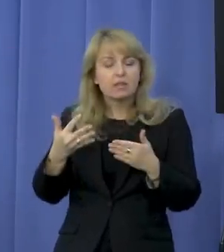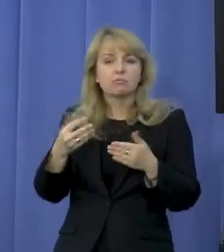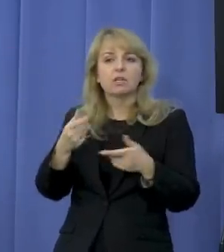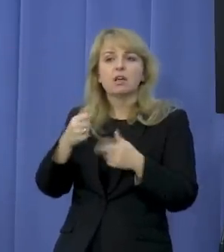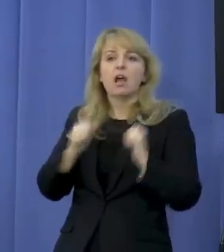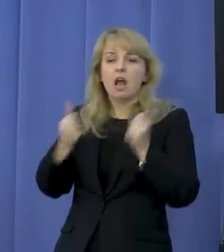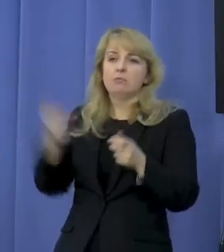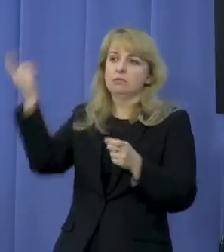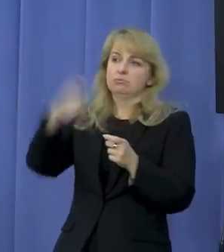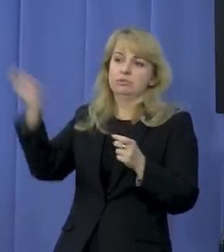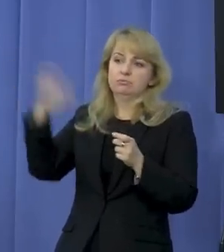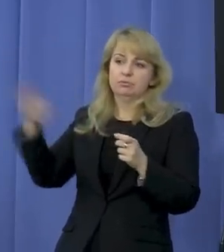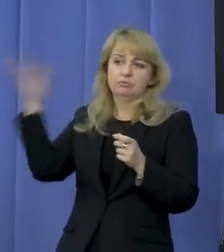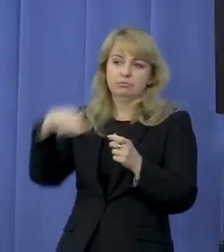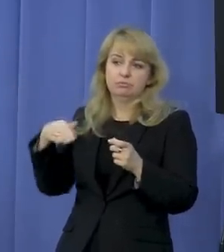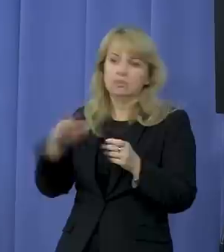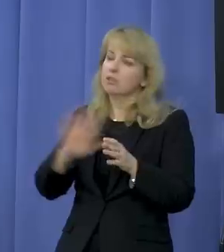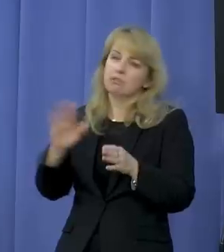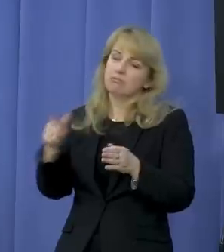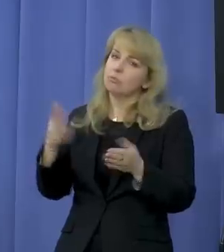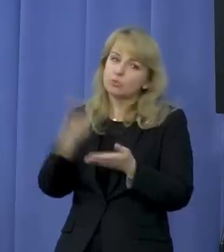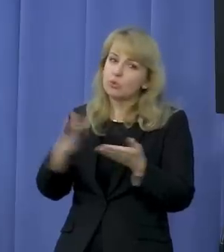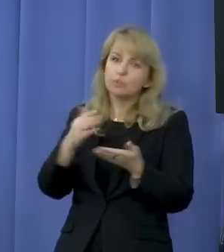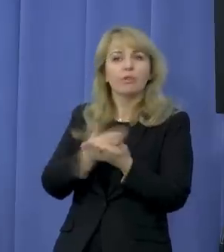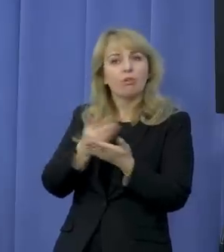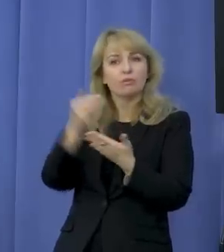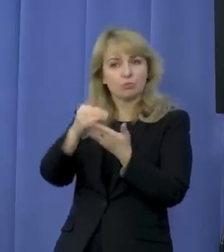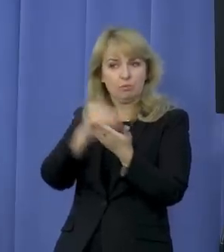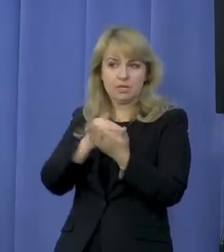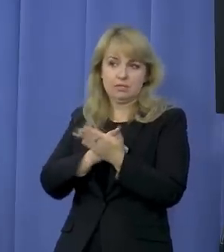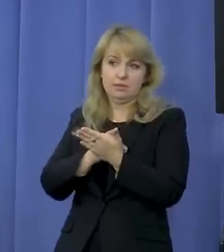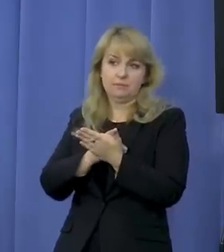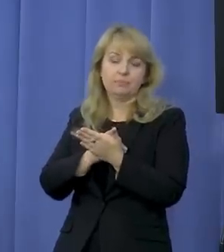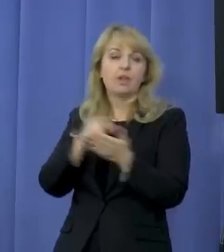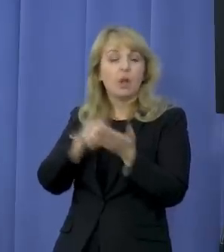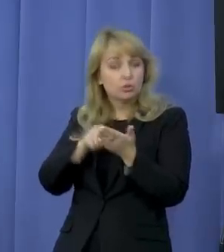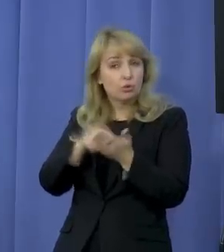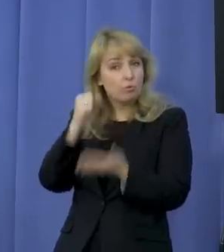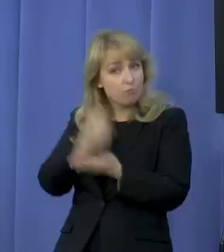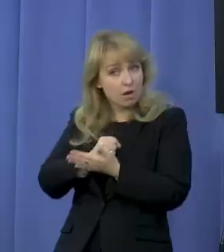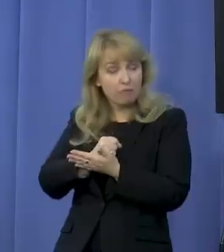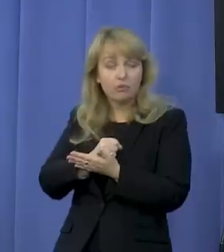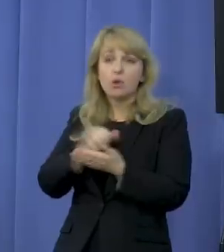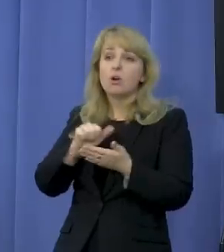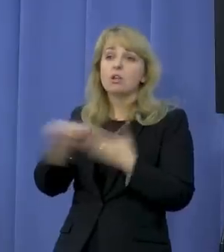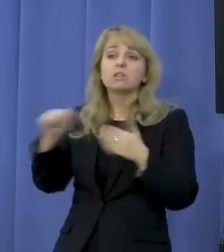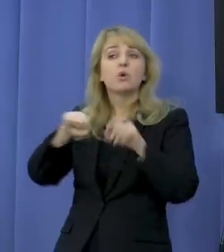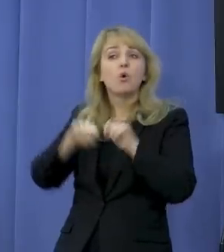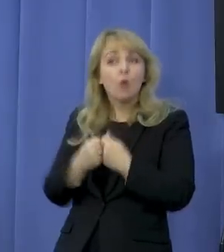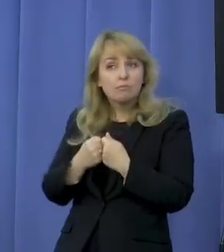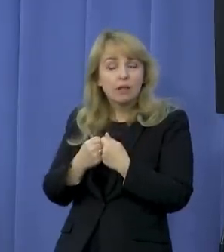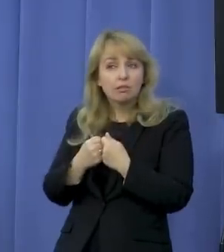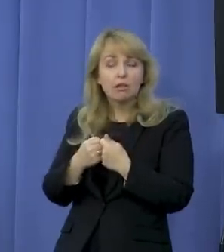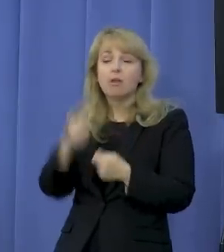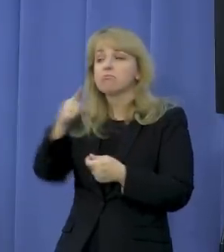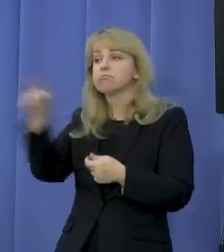się władzom przystosowanie do tych nowych przepisów. To prawo jest nagminnie łamane w wielu